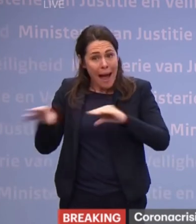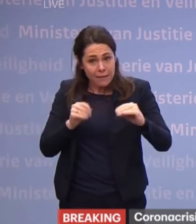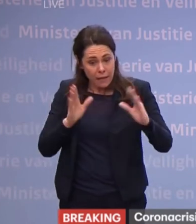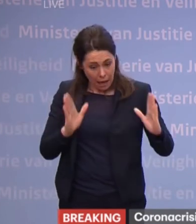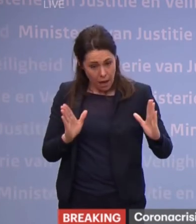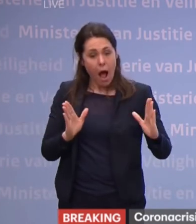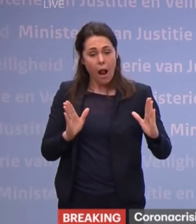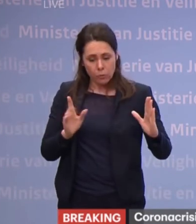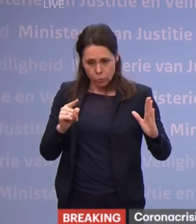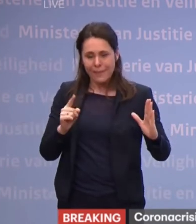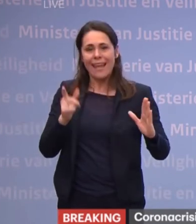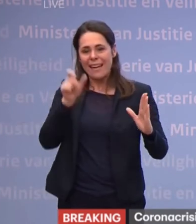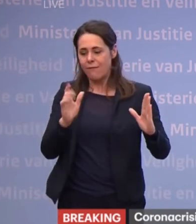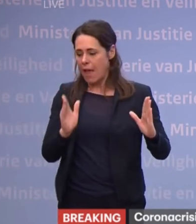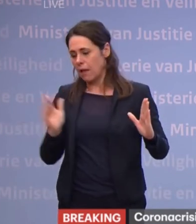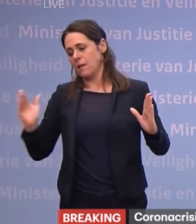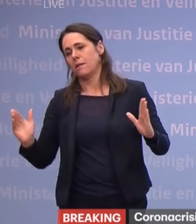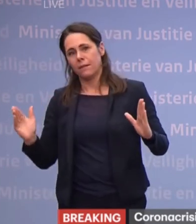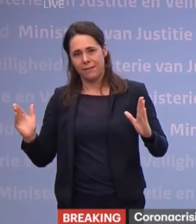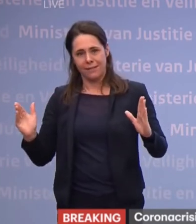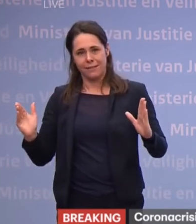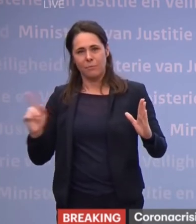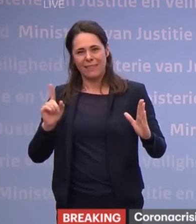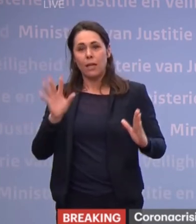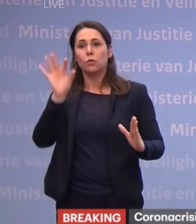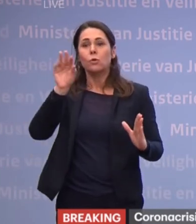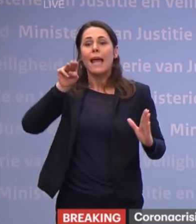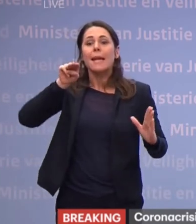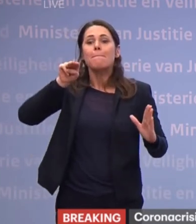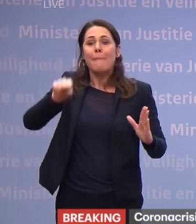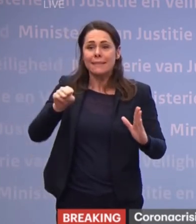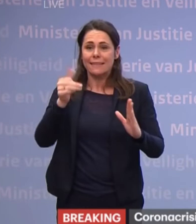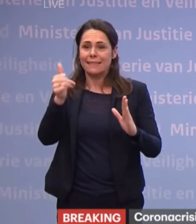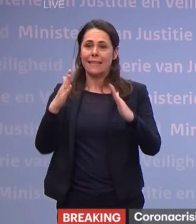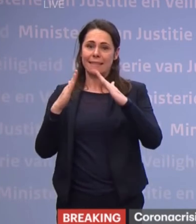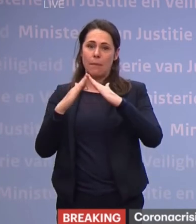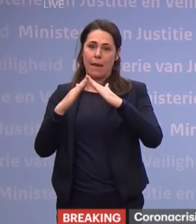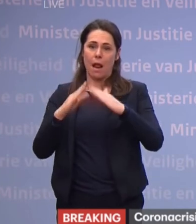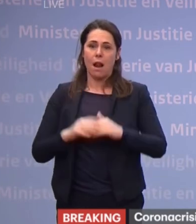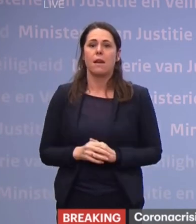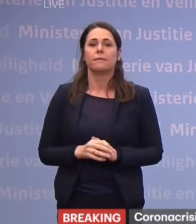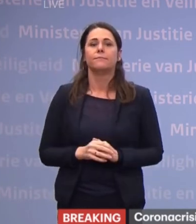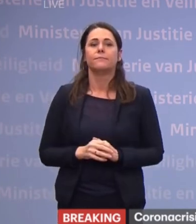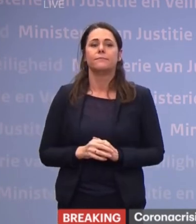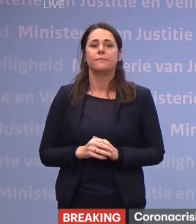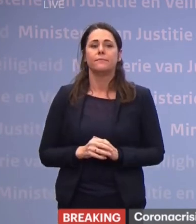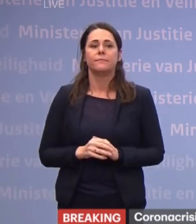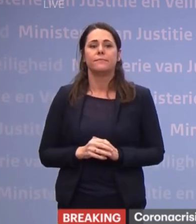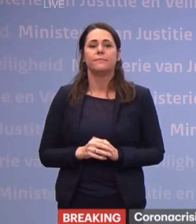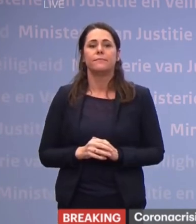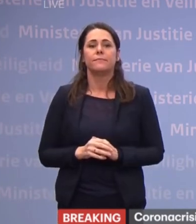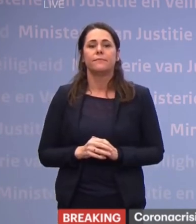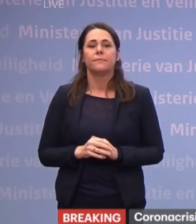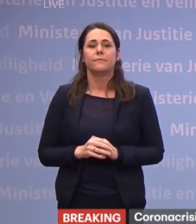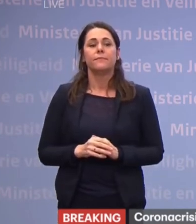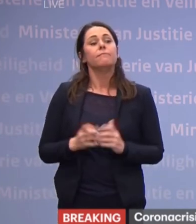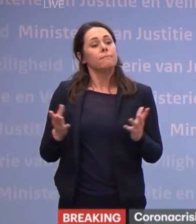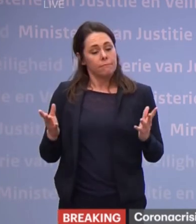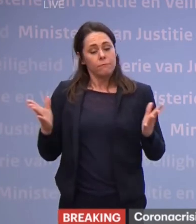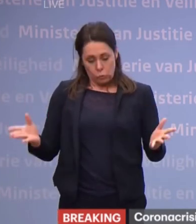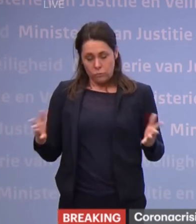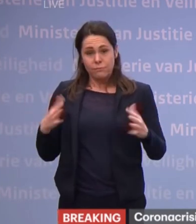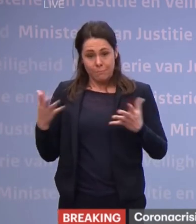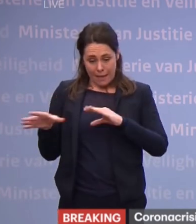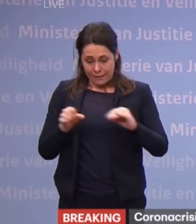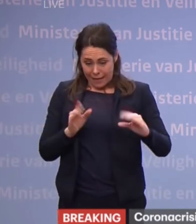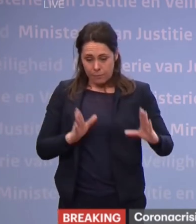met een week. Dat wil zeggen dat deze tot en met 6 april geldig zijn. En aanvullend komen we met nieuwe